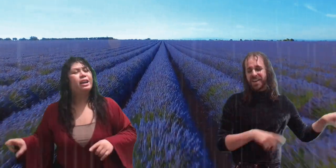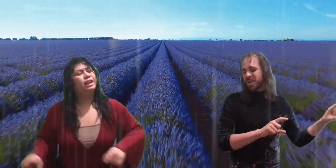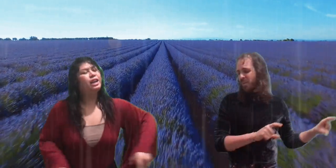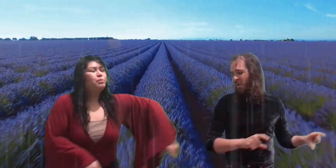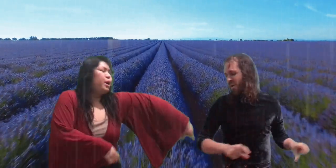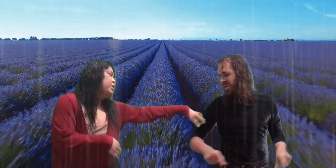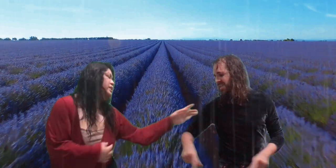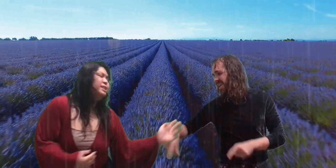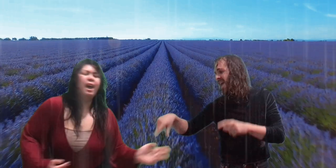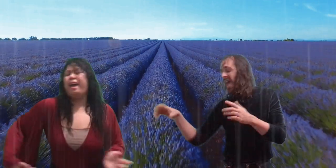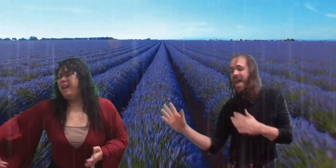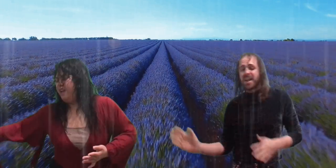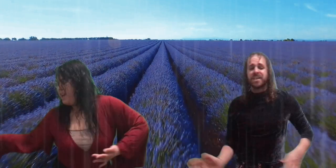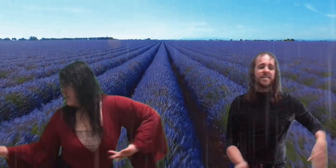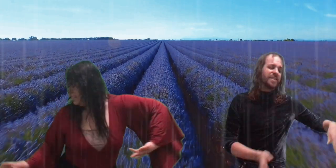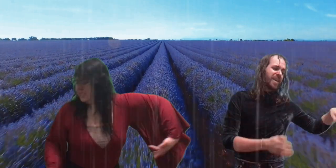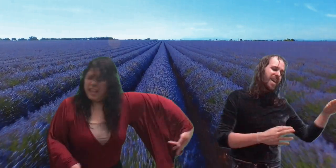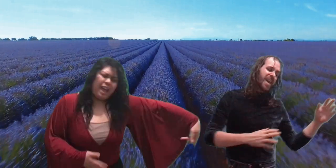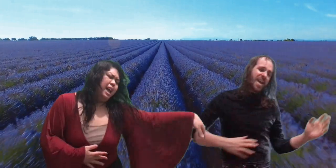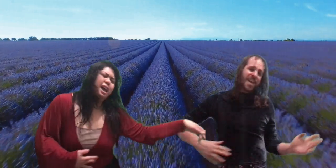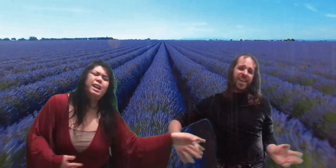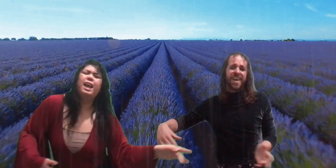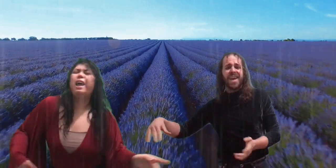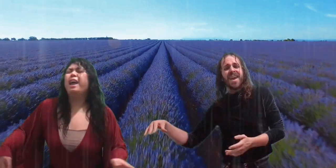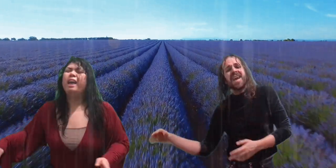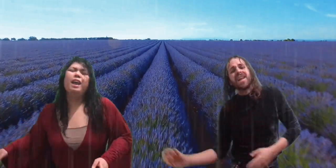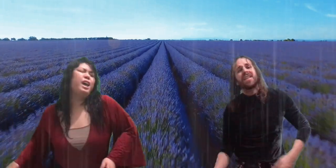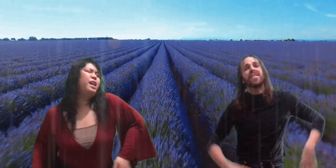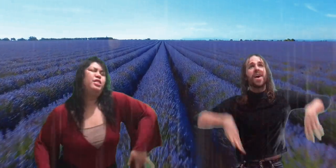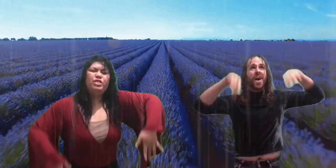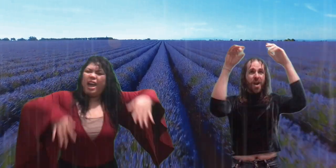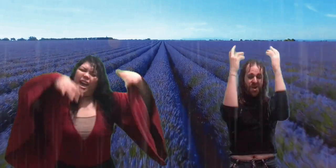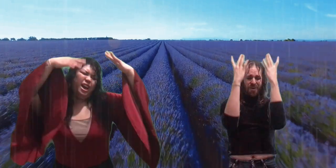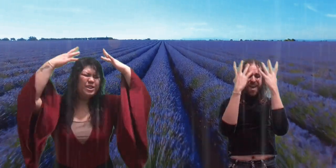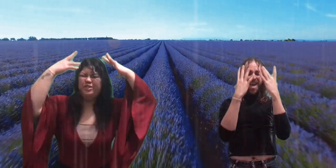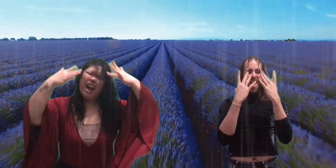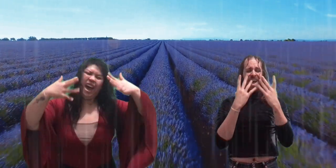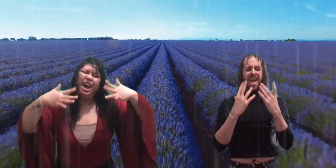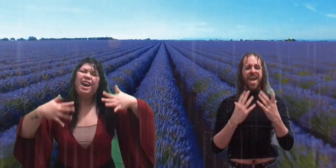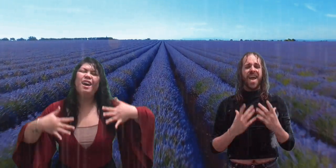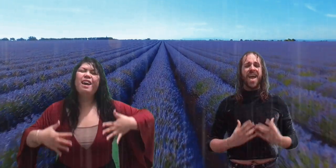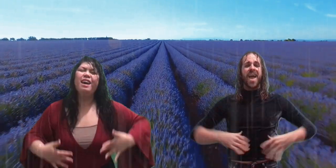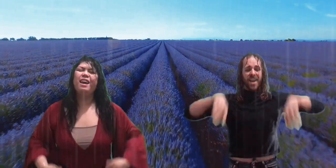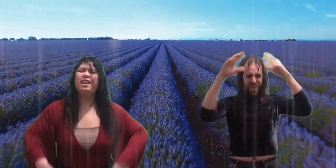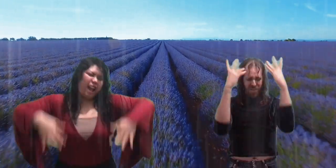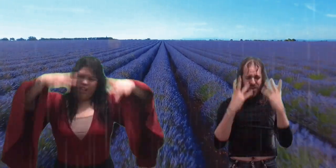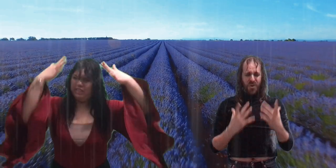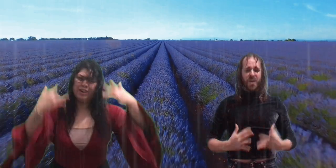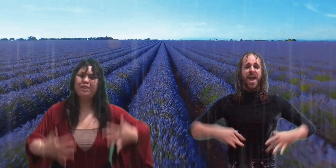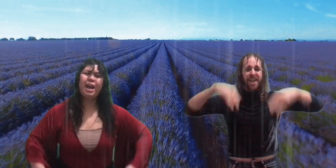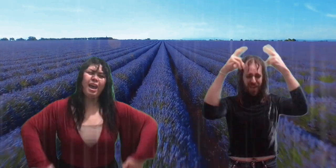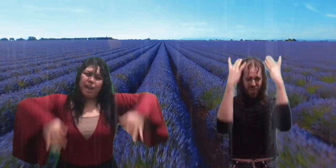Y ponderte In the rain Foray,